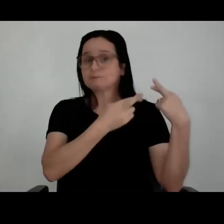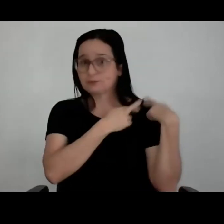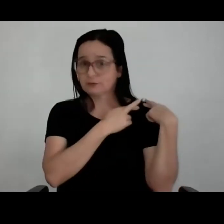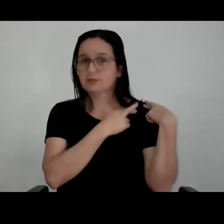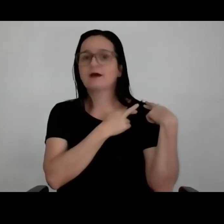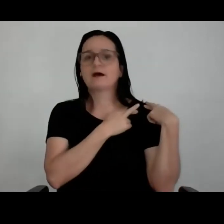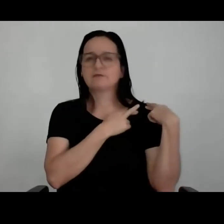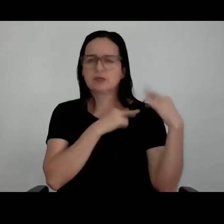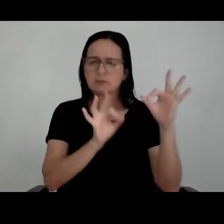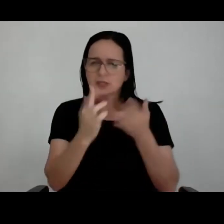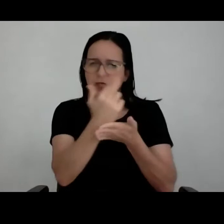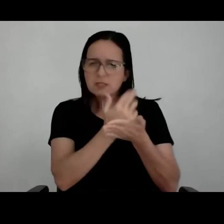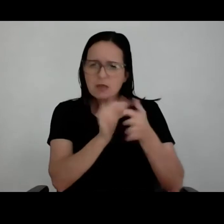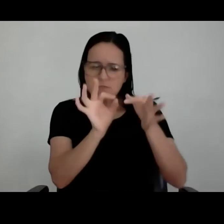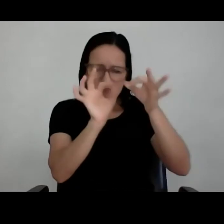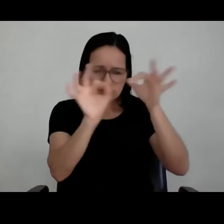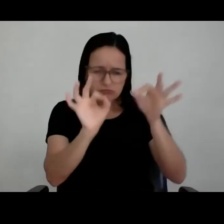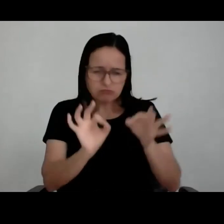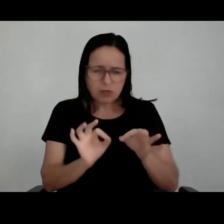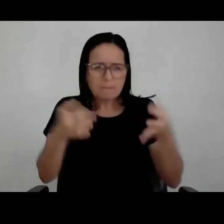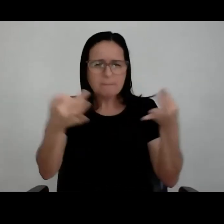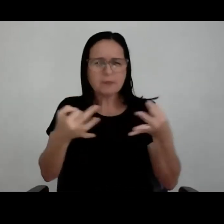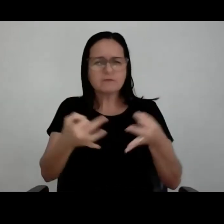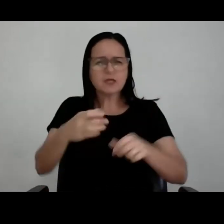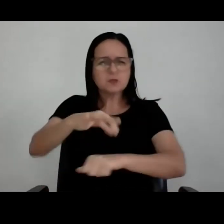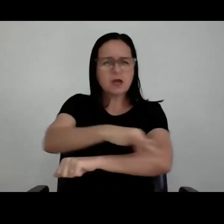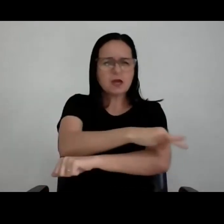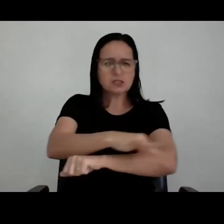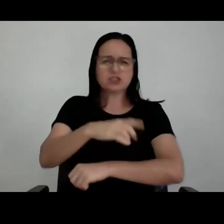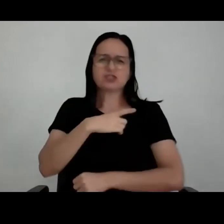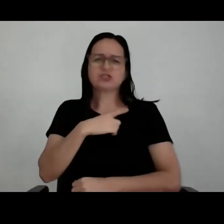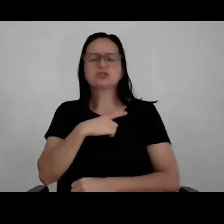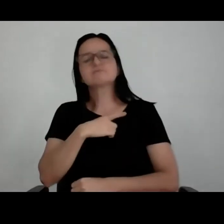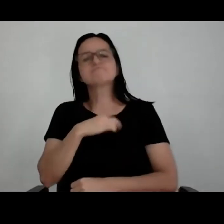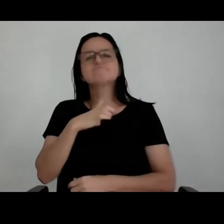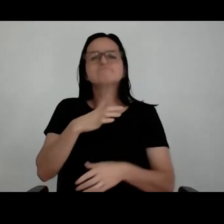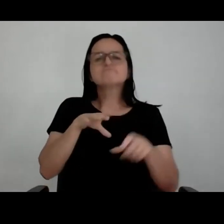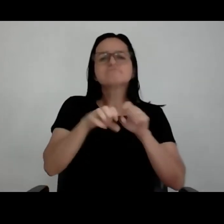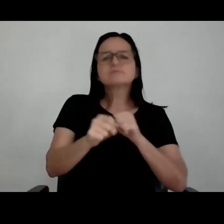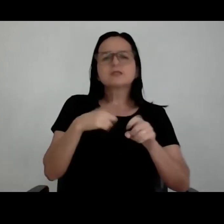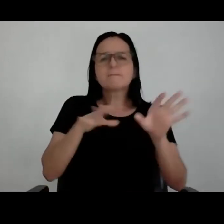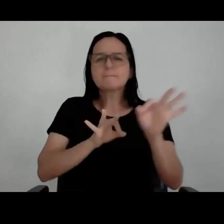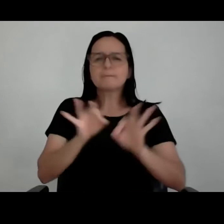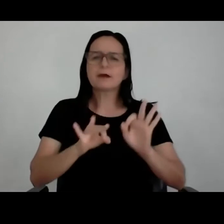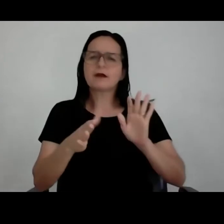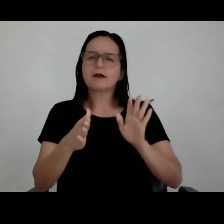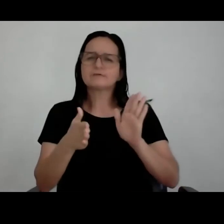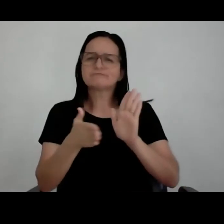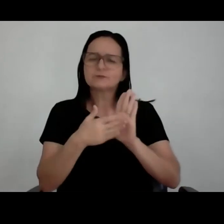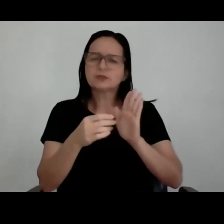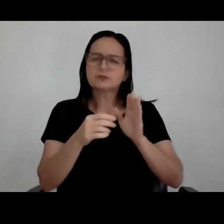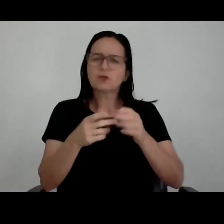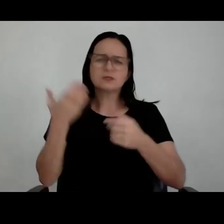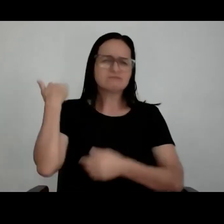sai da arquitetura, até o nome PA11 vem daí, ou seja, na minha época, quando me formei, quando